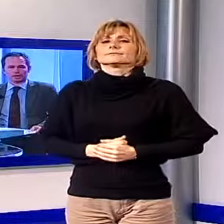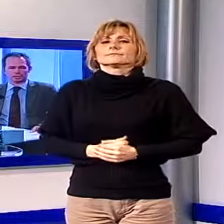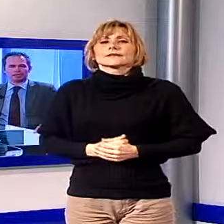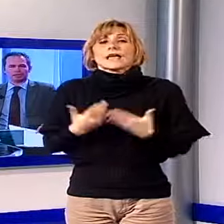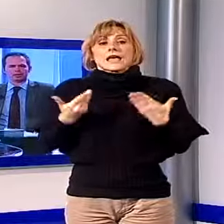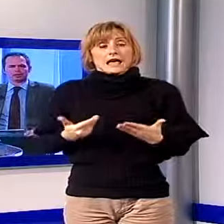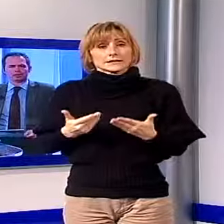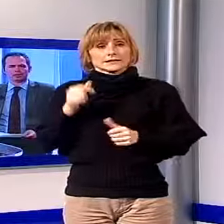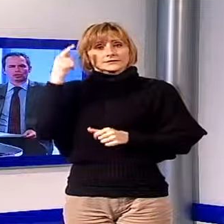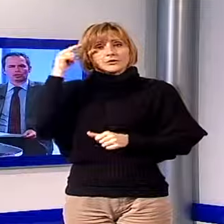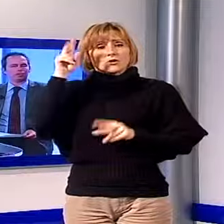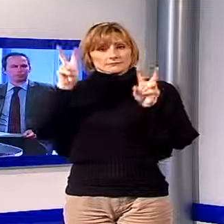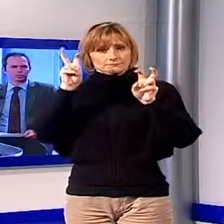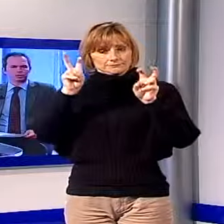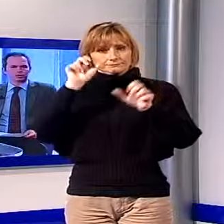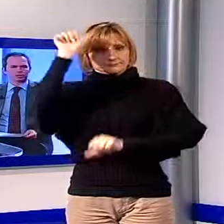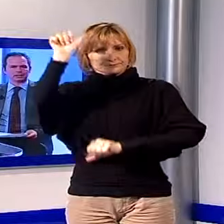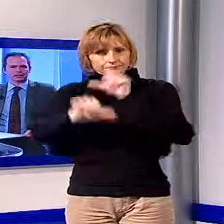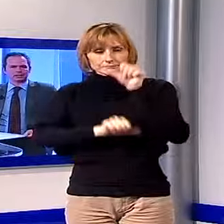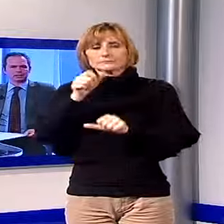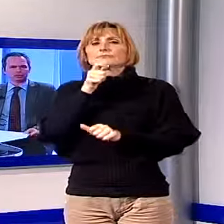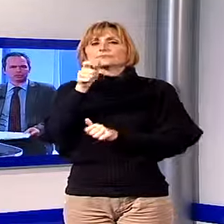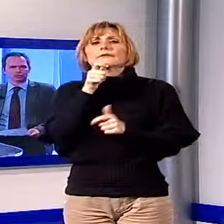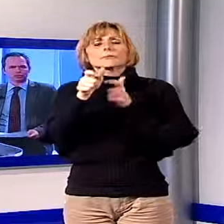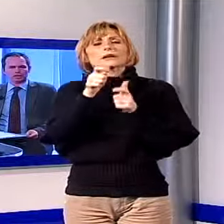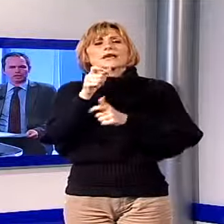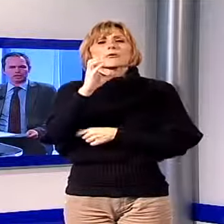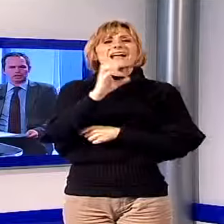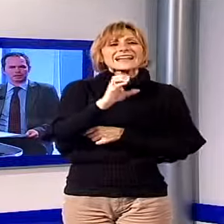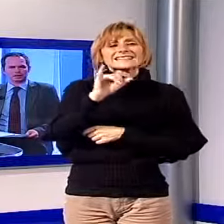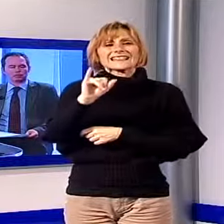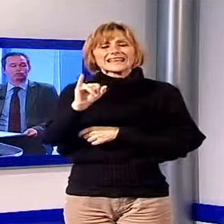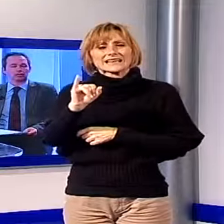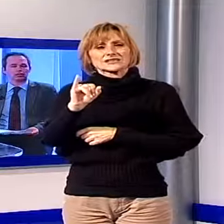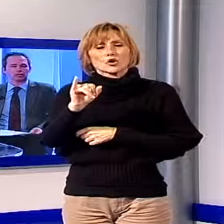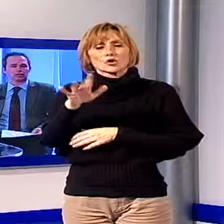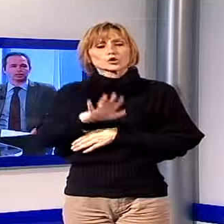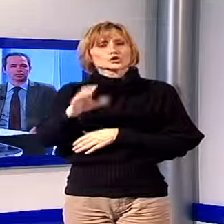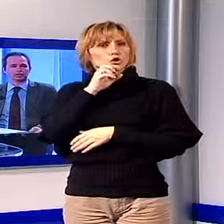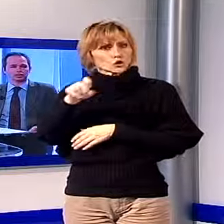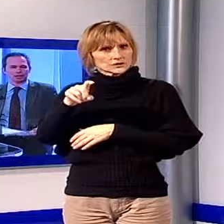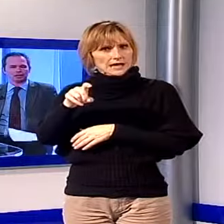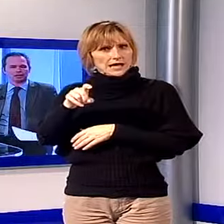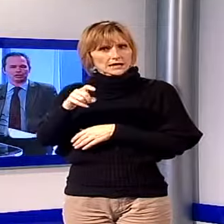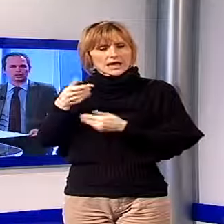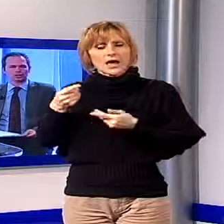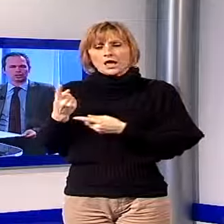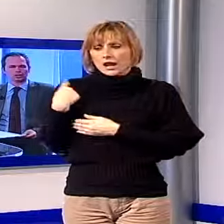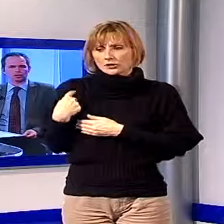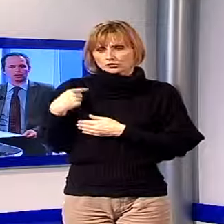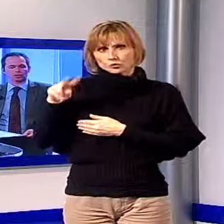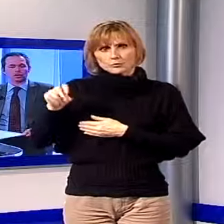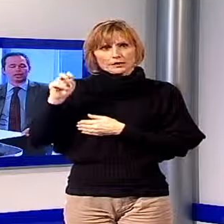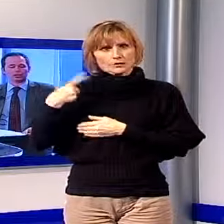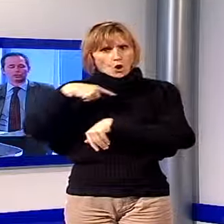Adesso cambiamo argomento, parliamo purtroppo di cassa integrazione perché in Toscana lo scorso anno si è registrato il record delle